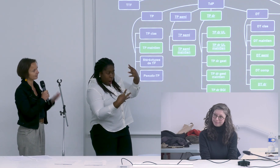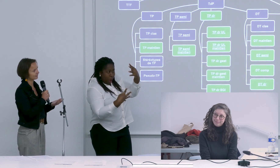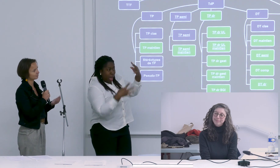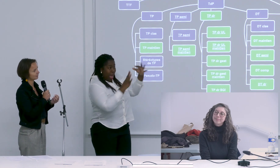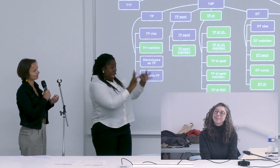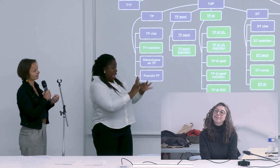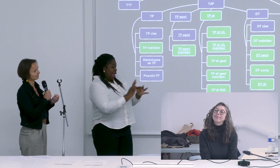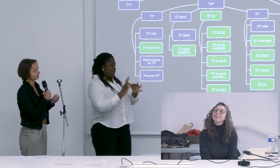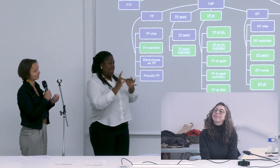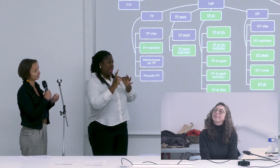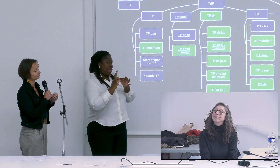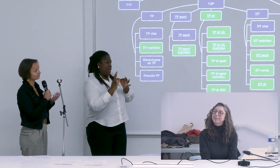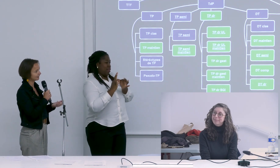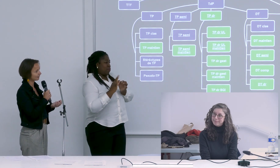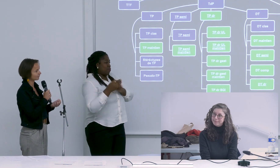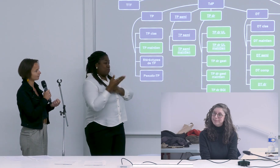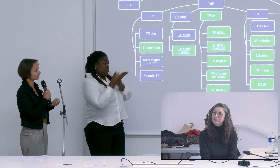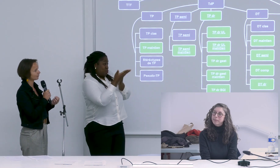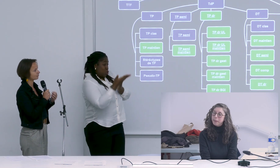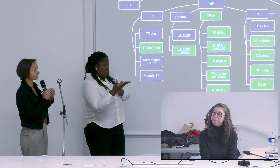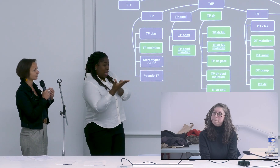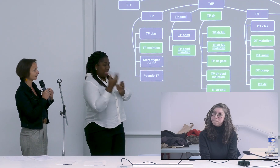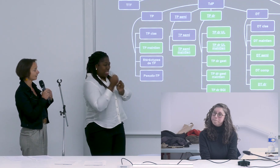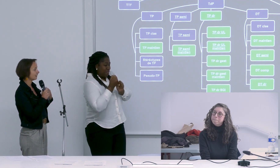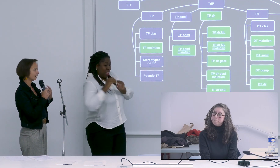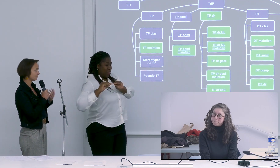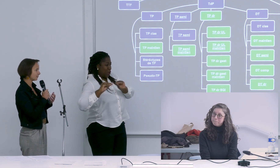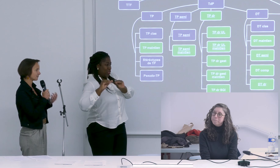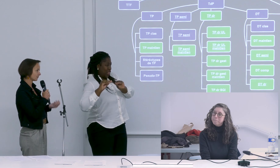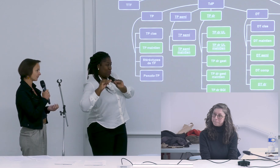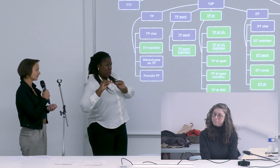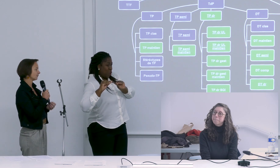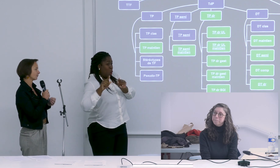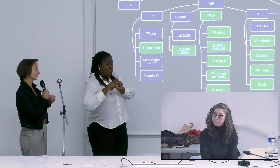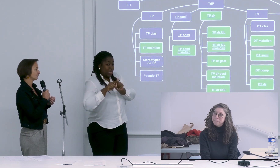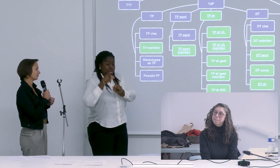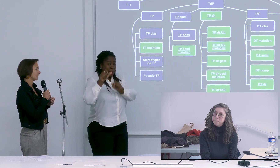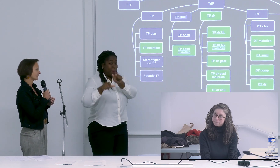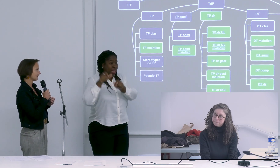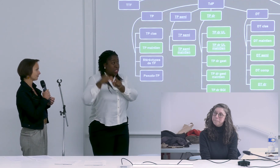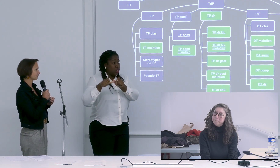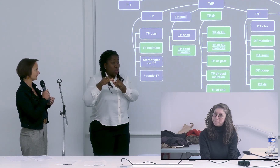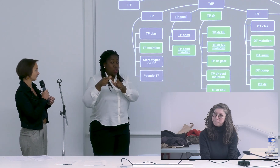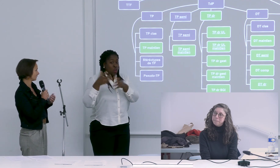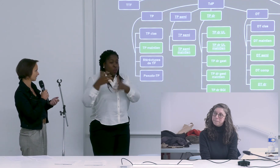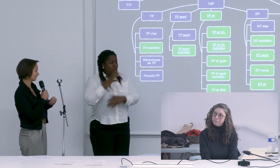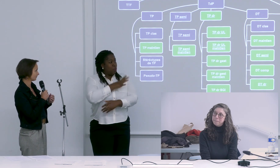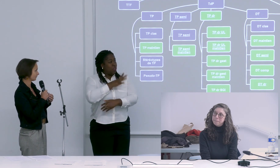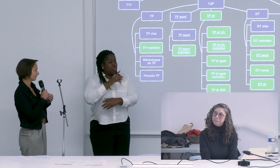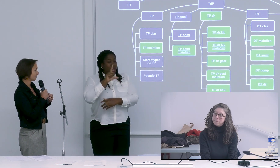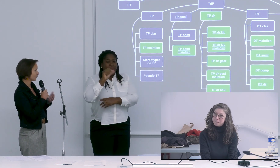tes souhaits de soutenir l'enseignement de soutenir la formation des enseignants de LSF et